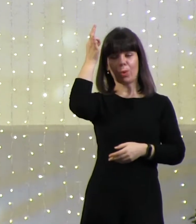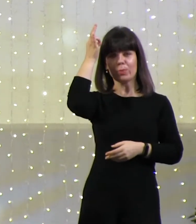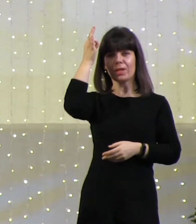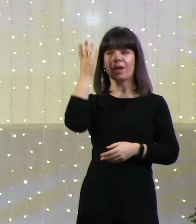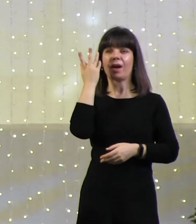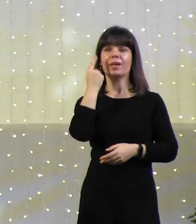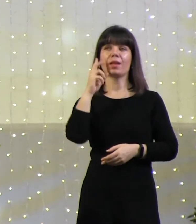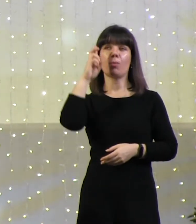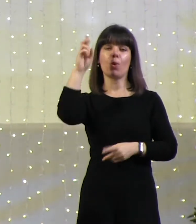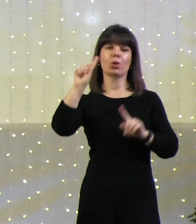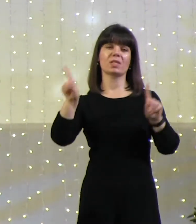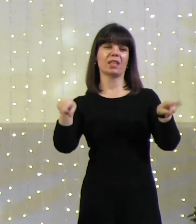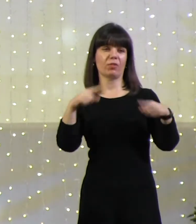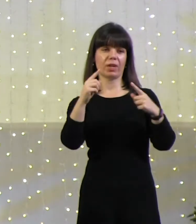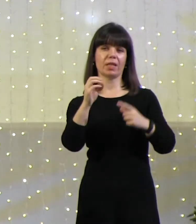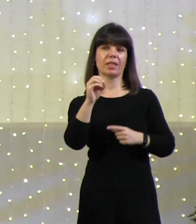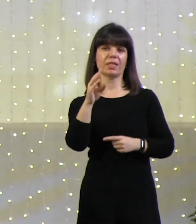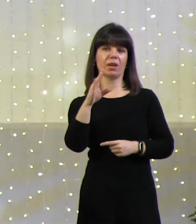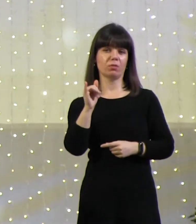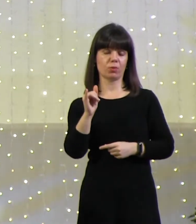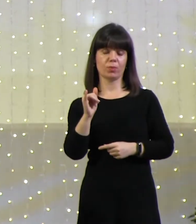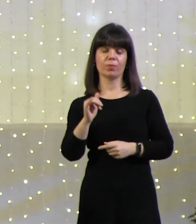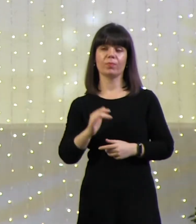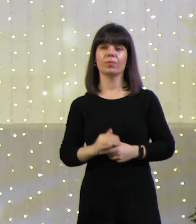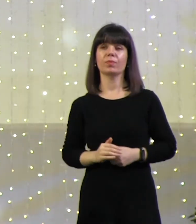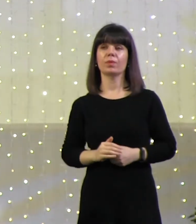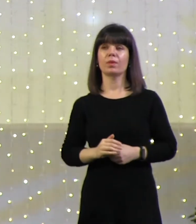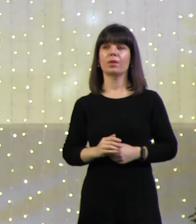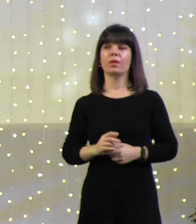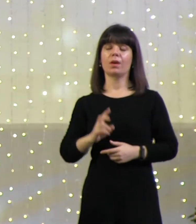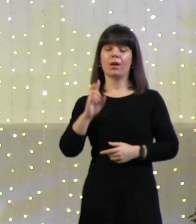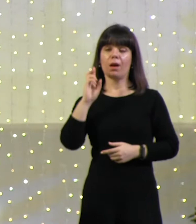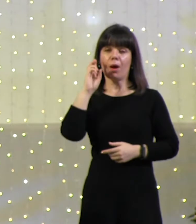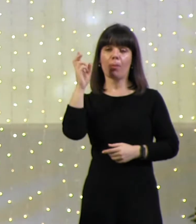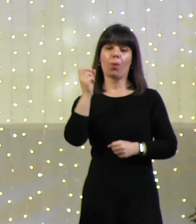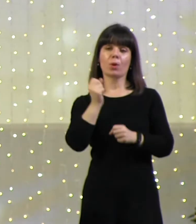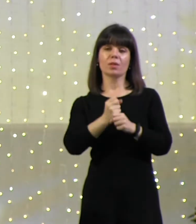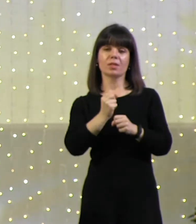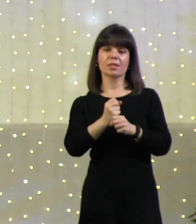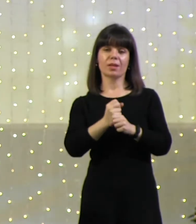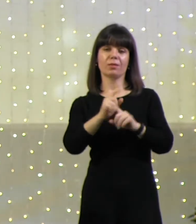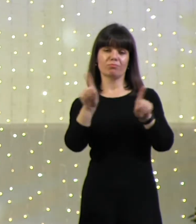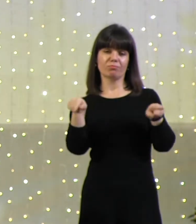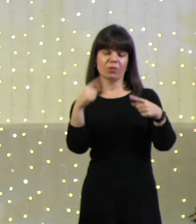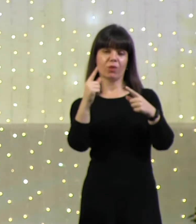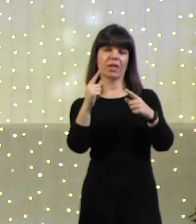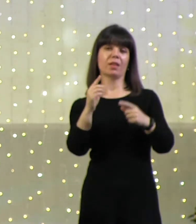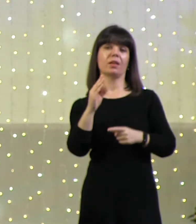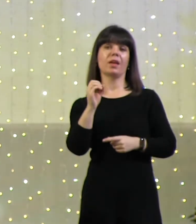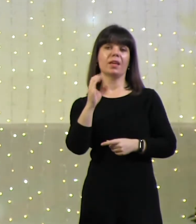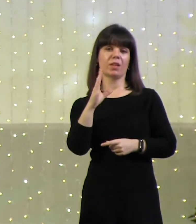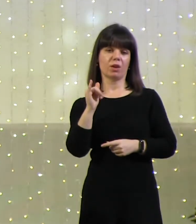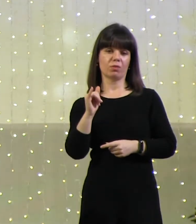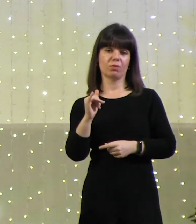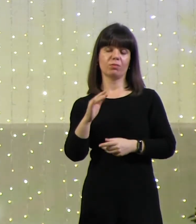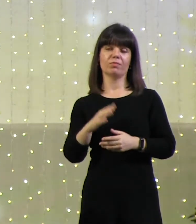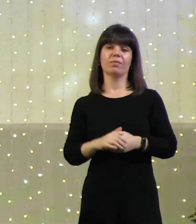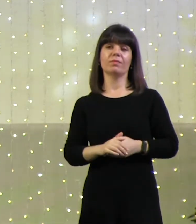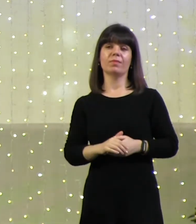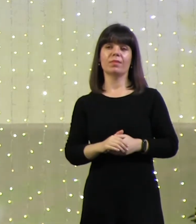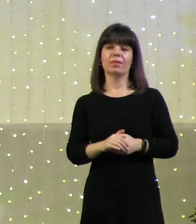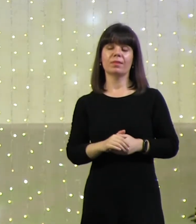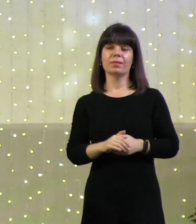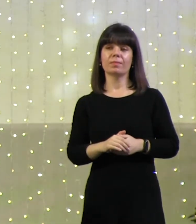когда Бог сотворил Еву, пока Адам спал, Бог делал хирургическую операцию, взял его ребро, открыл ему плоть, взял ребро,